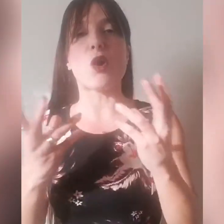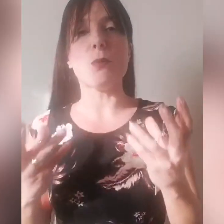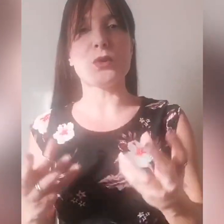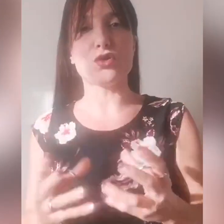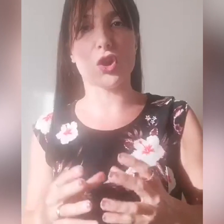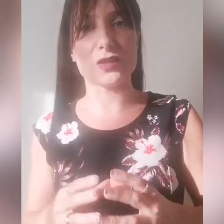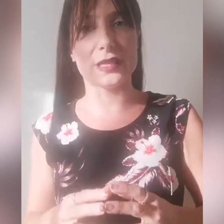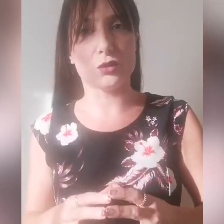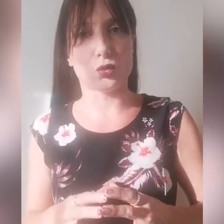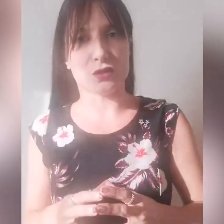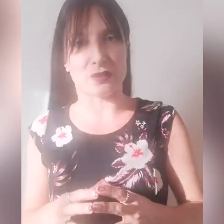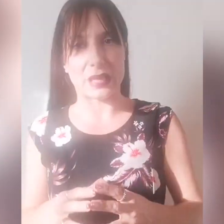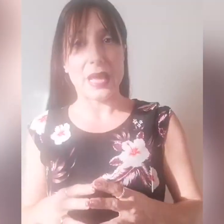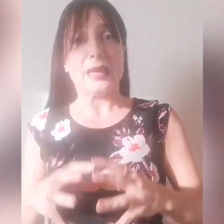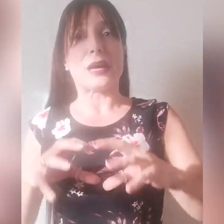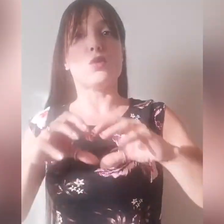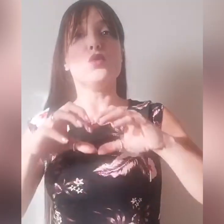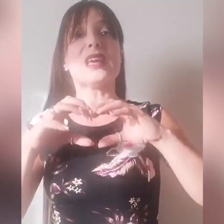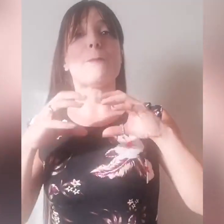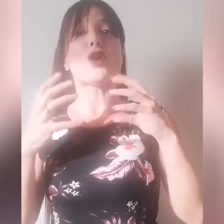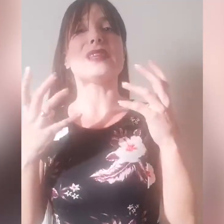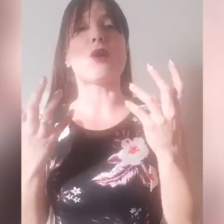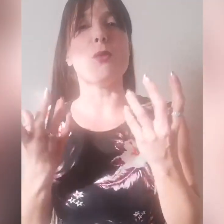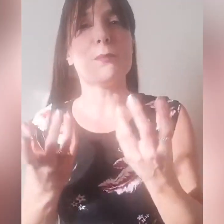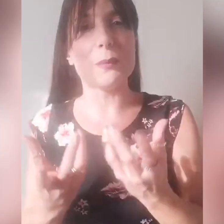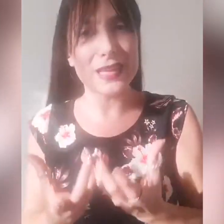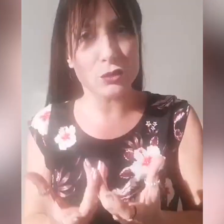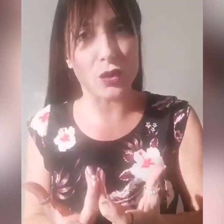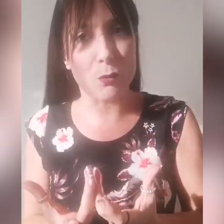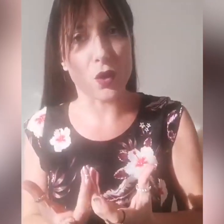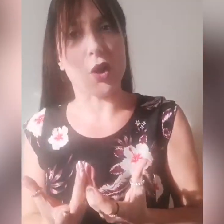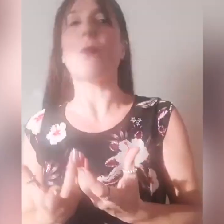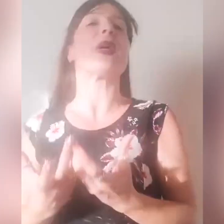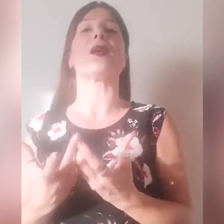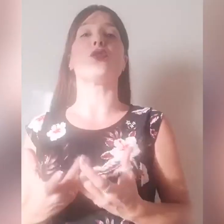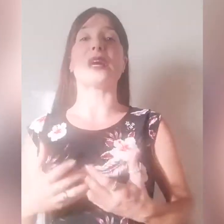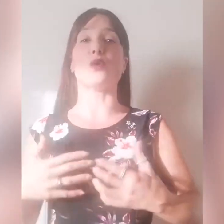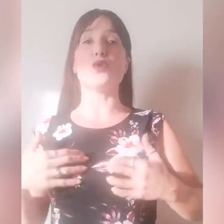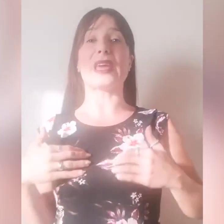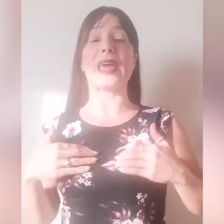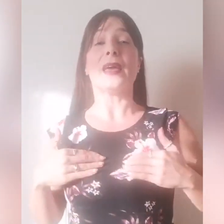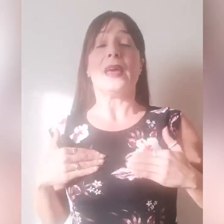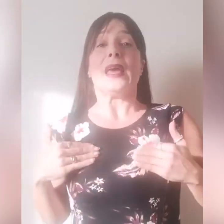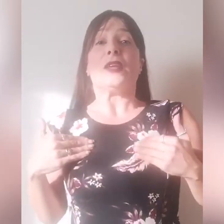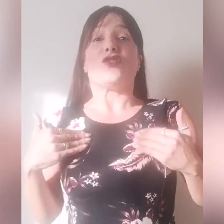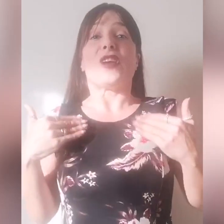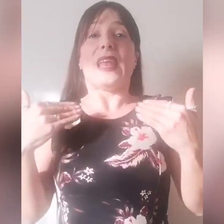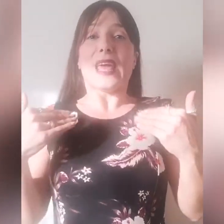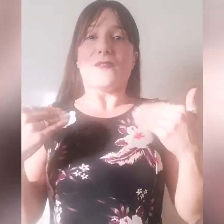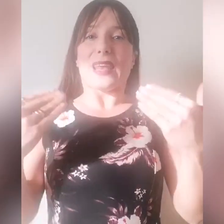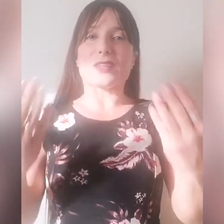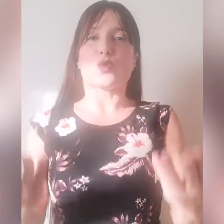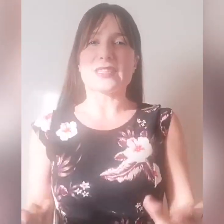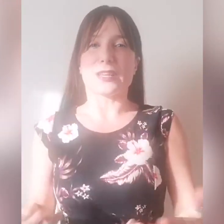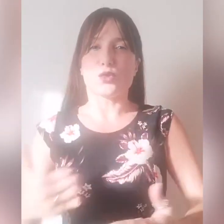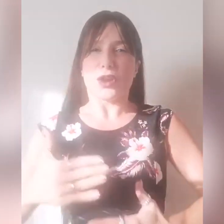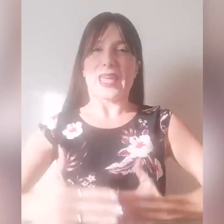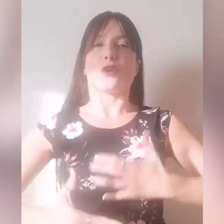compie ogni cosa in tutti, da colui che porta a compimento la buona opera in noi, da colui che celeva la sua statura e che